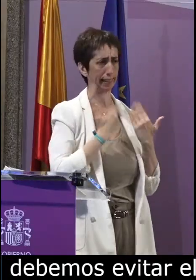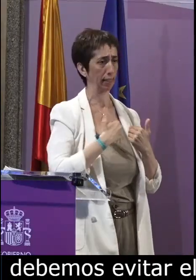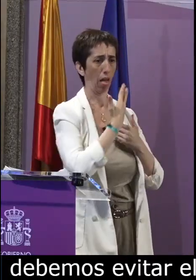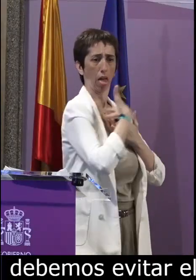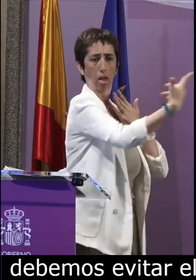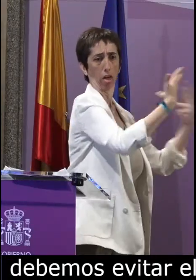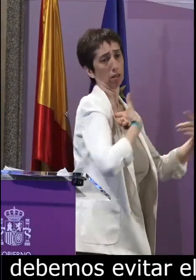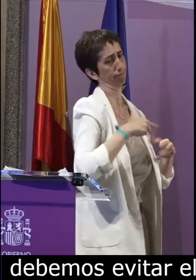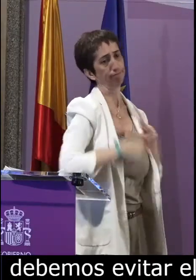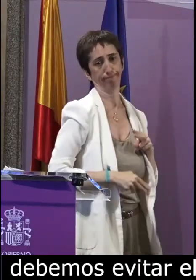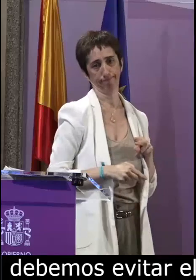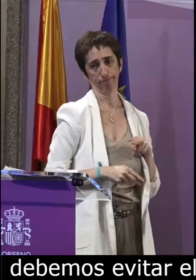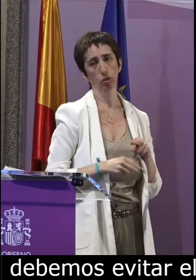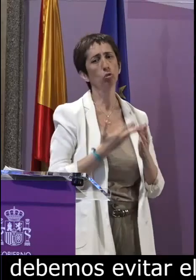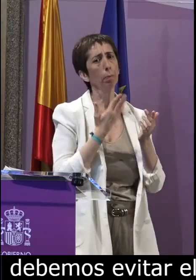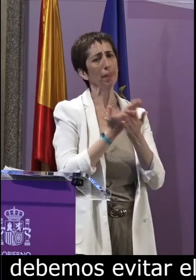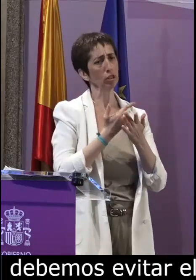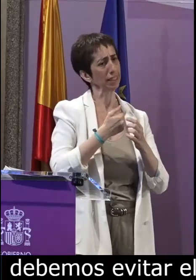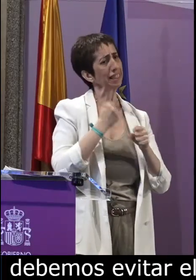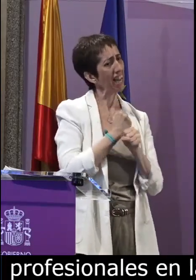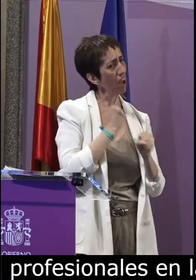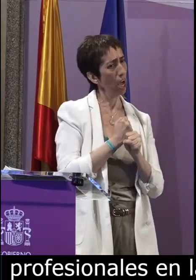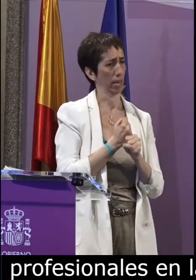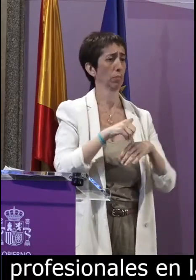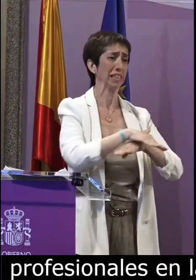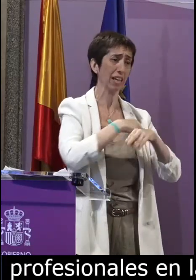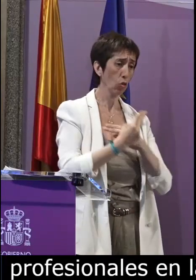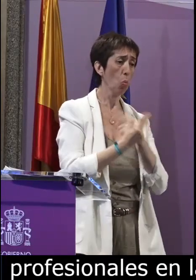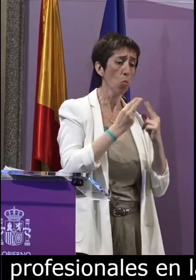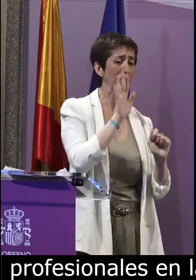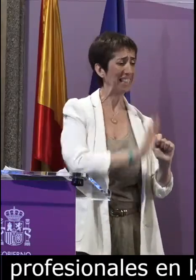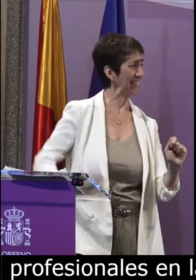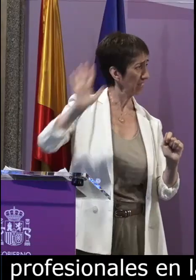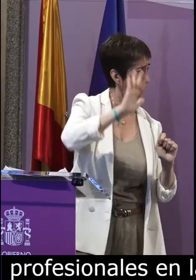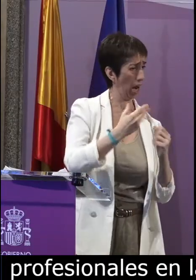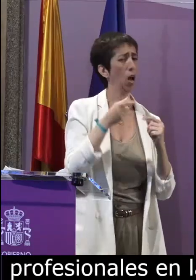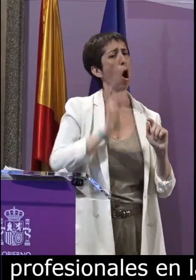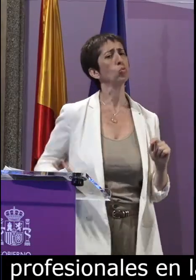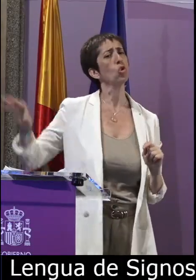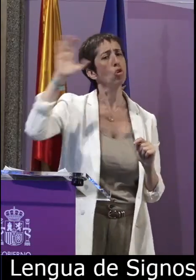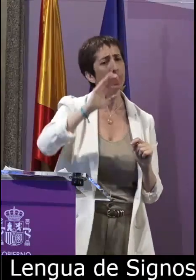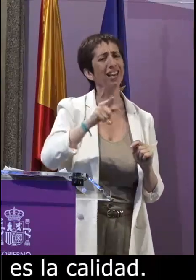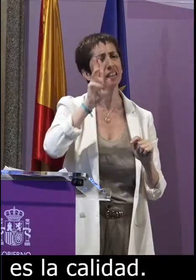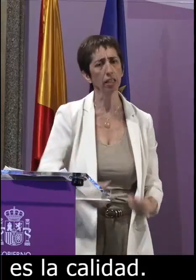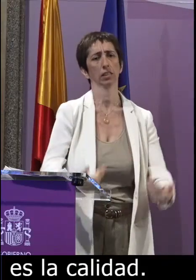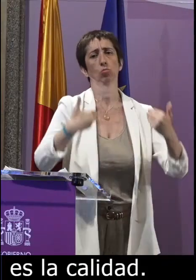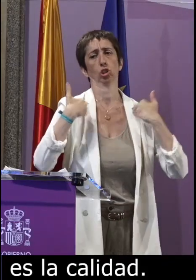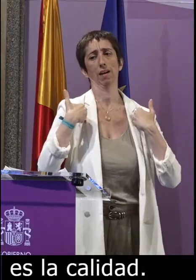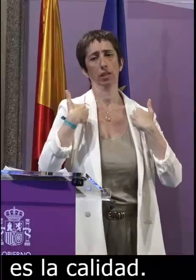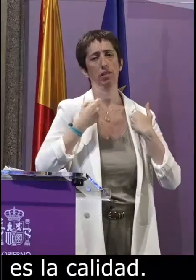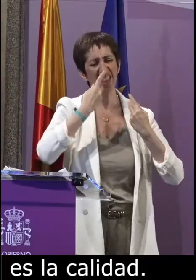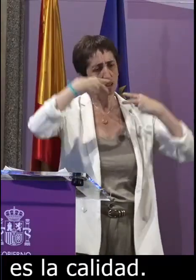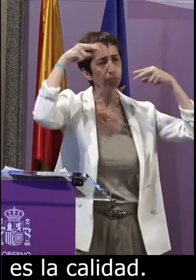de la lengua de signos cuya premisa en nuestro caso es la calidad por eso debemos trabajar a nivel estatal pero también